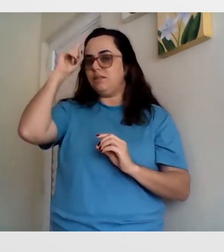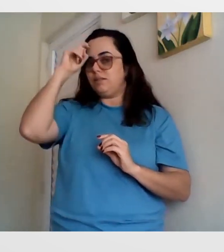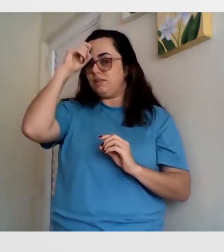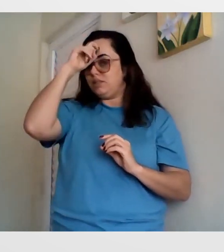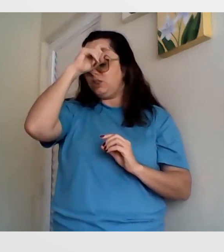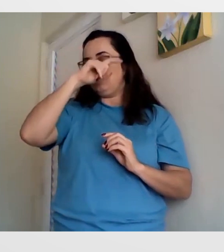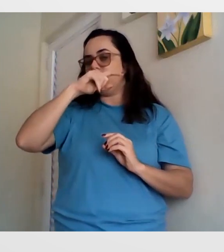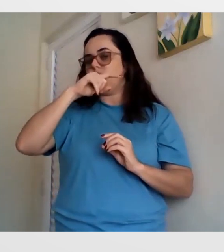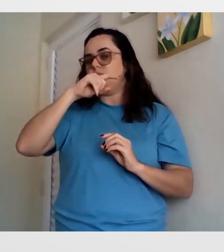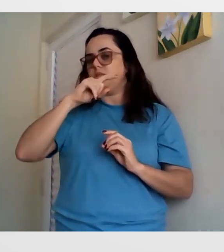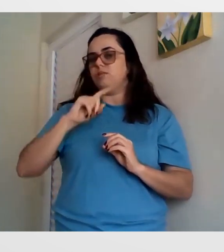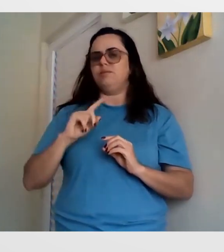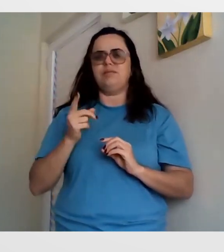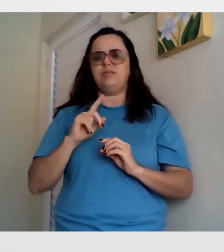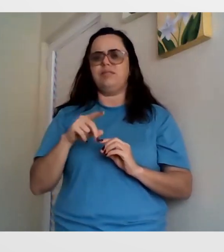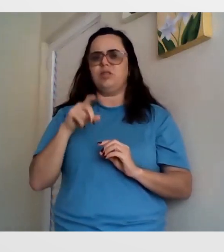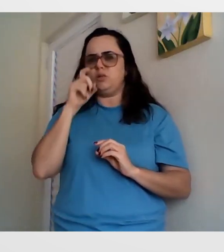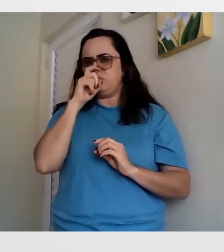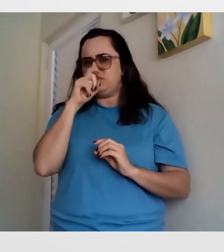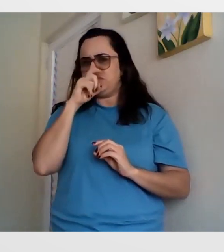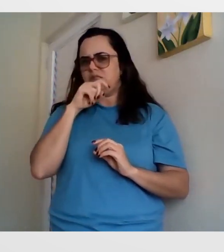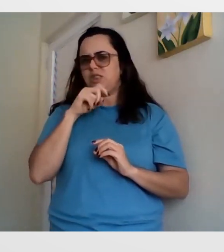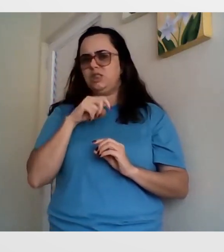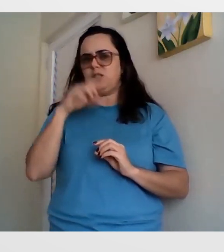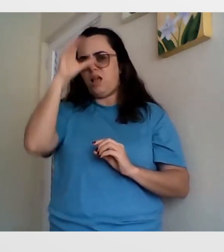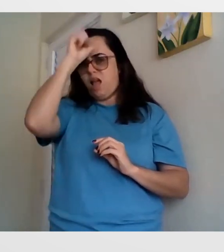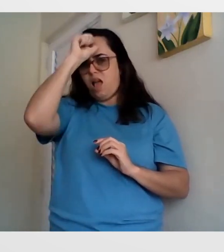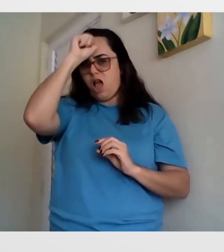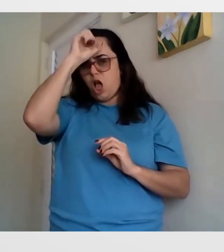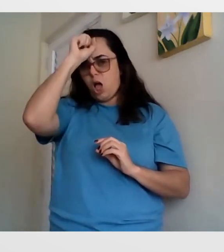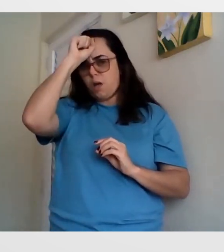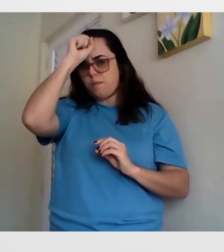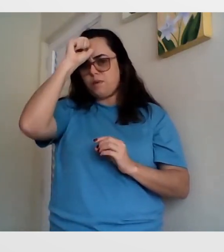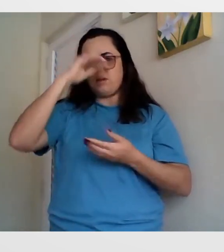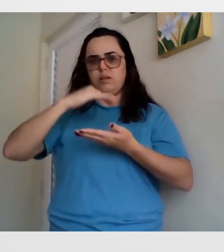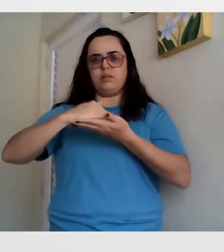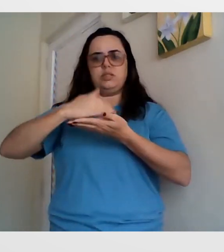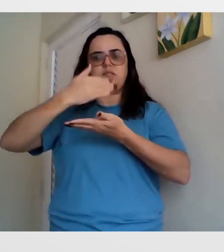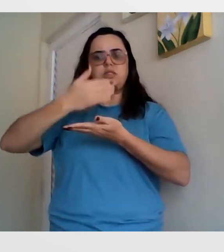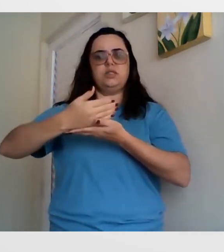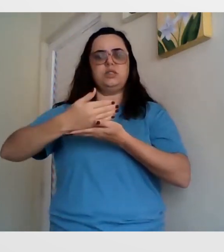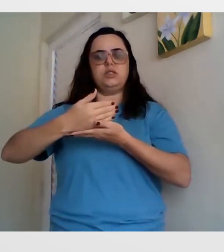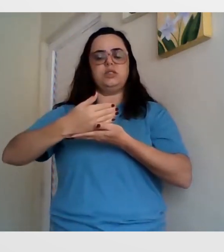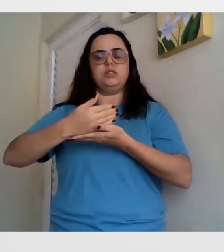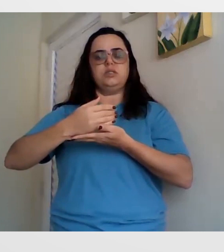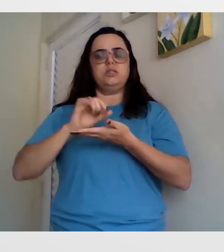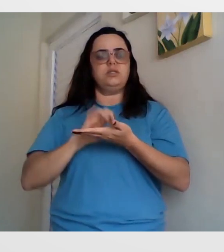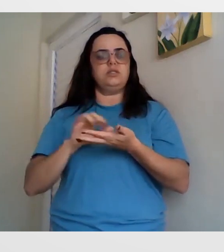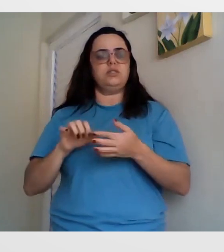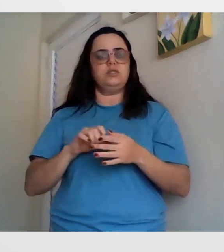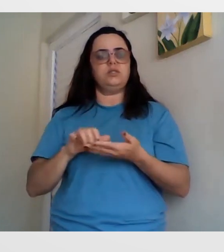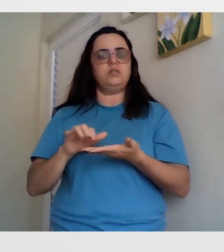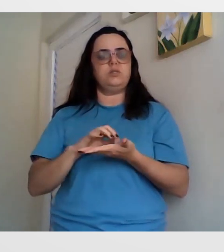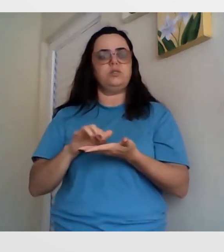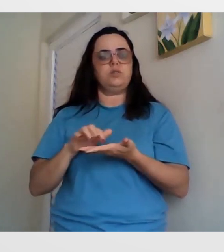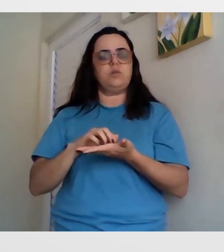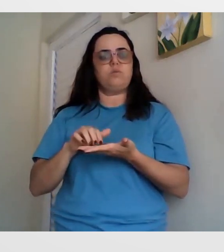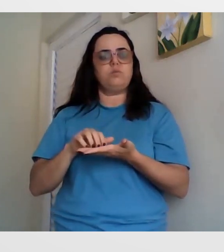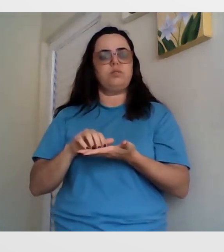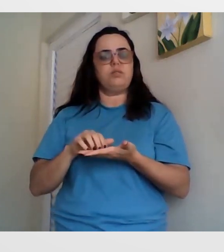mais dificuldade. E, assim, eu pensava que eu ia ter muita dificuldade para aprender pela internet. Mas não, foi muito bom.